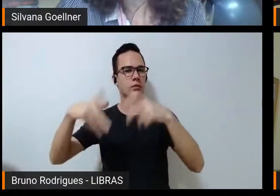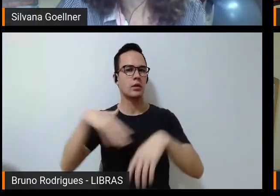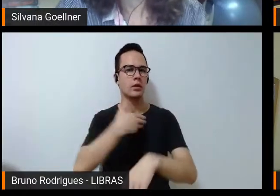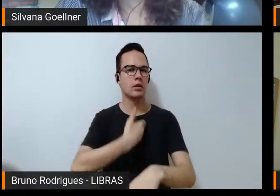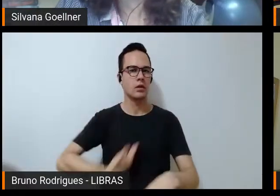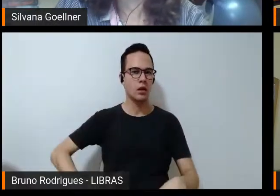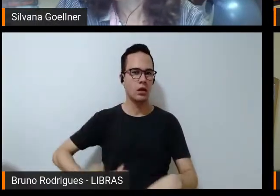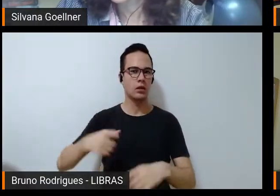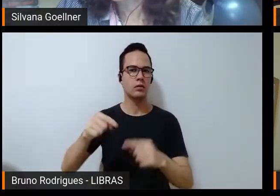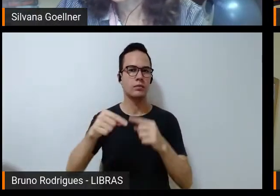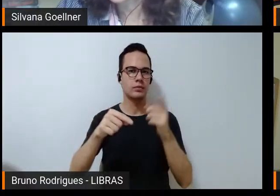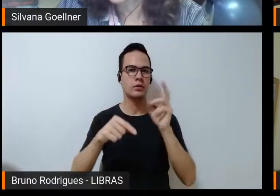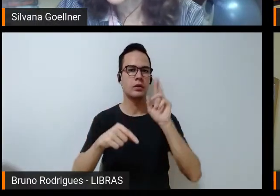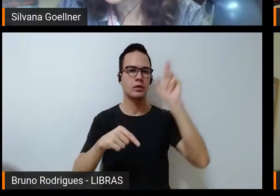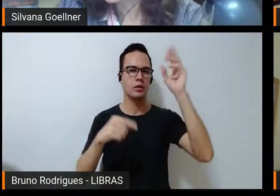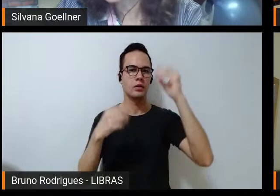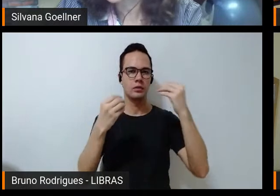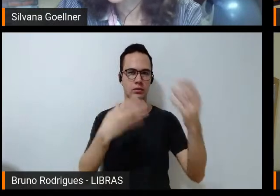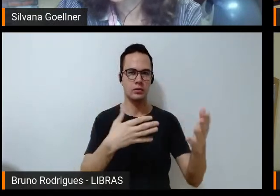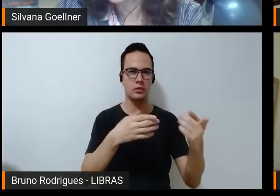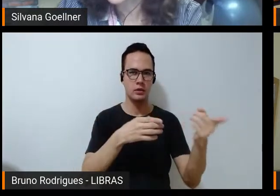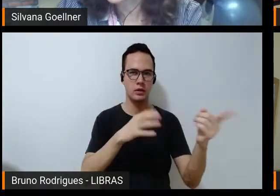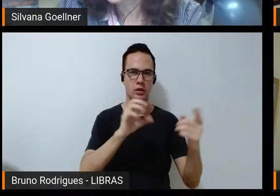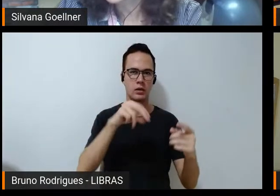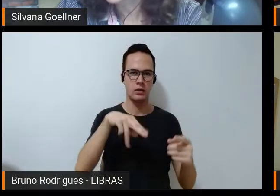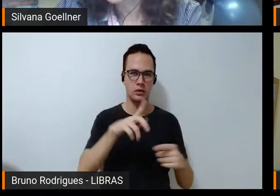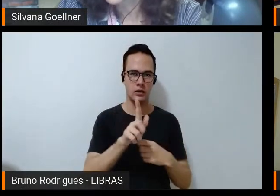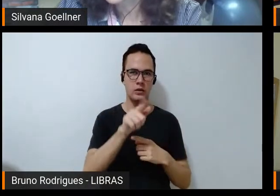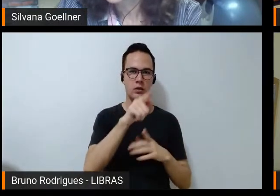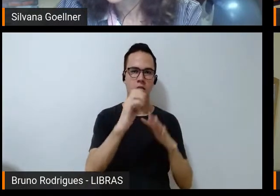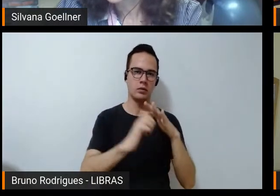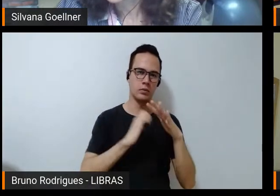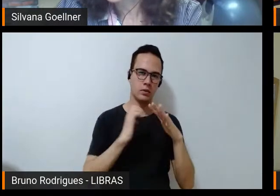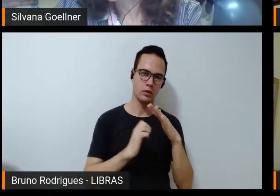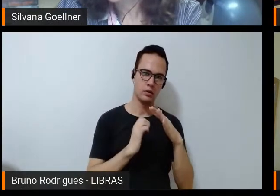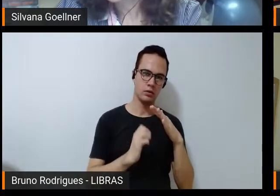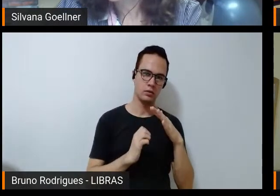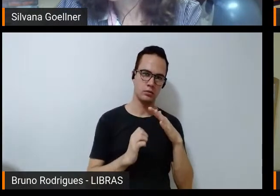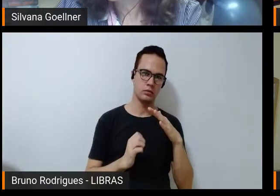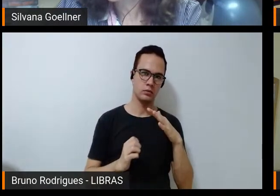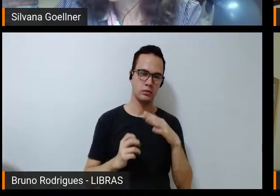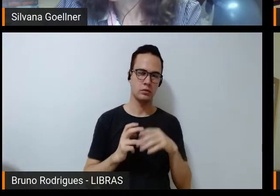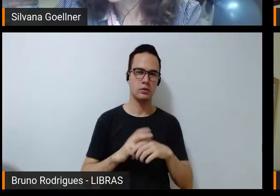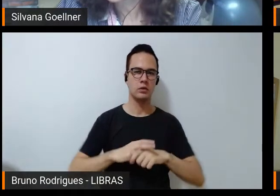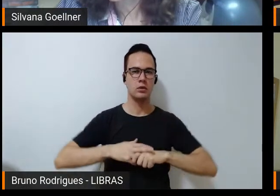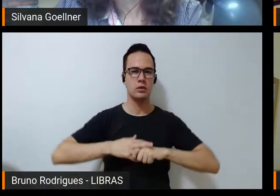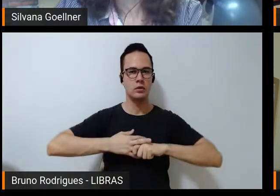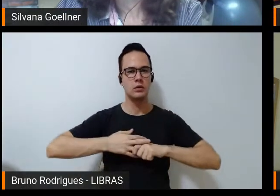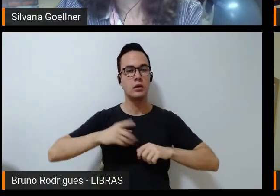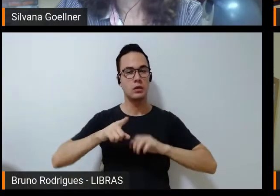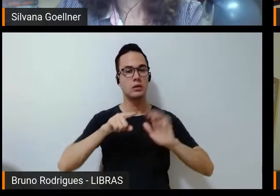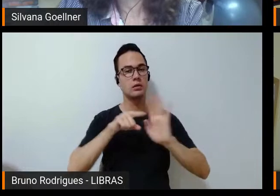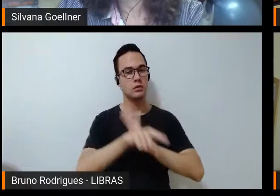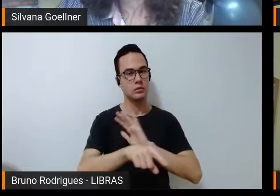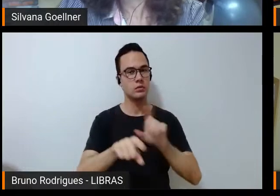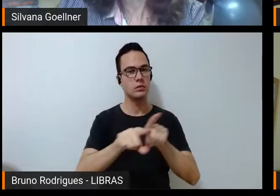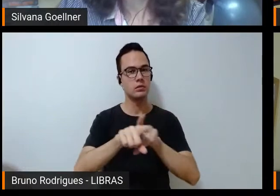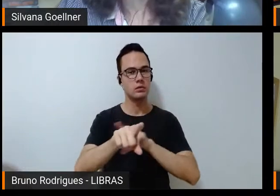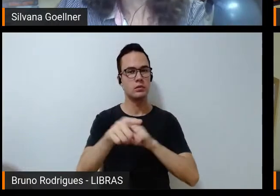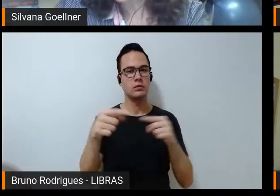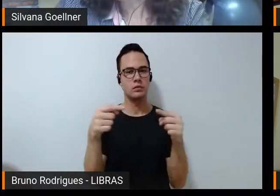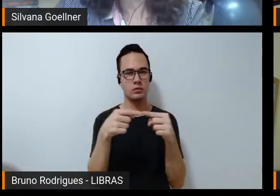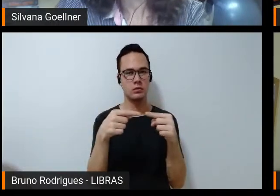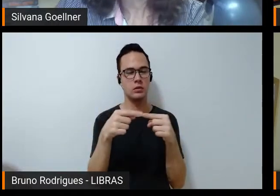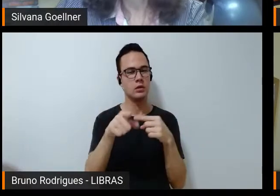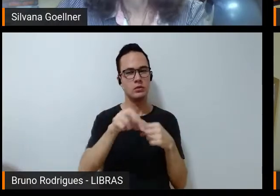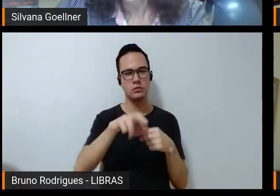transferem a responsabilidade para ONGs e empresas? Essa é uma pergunta que também tem relação não